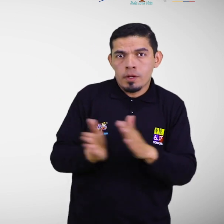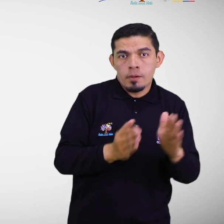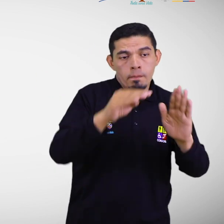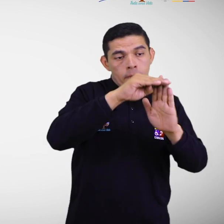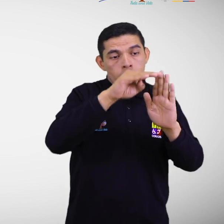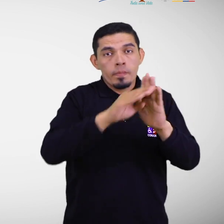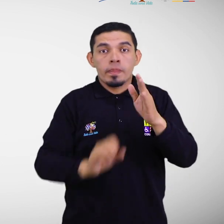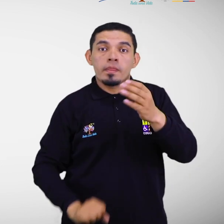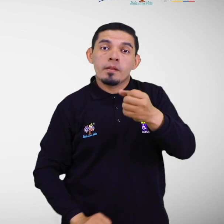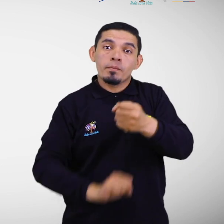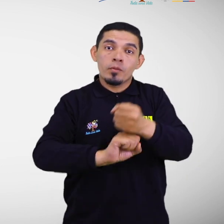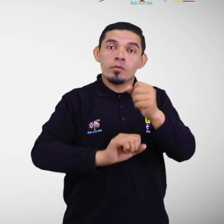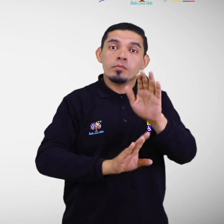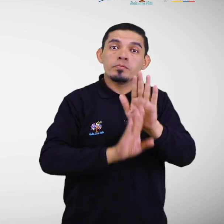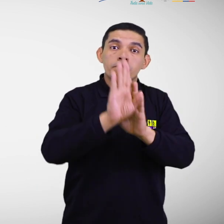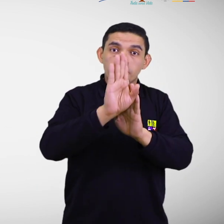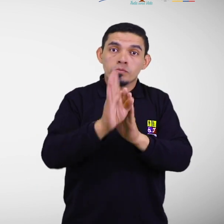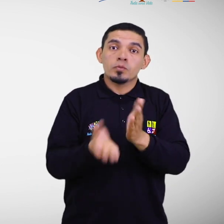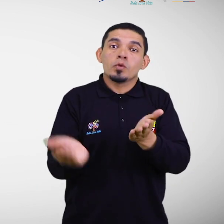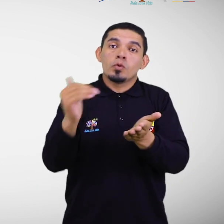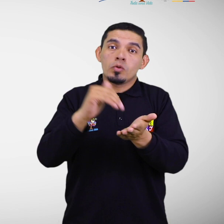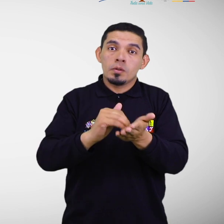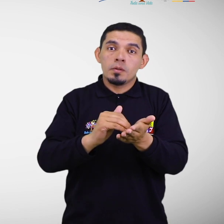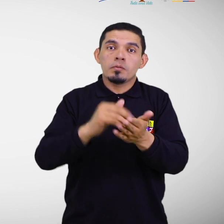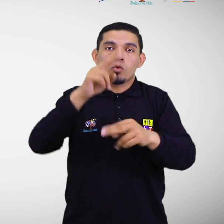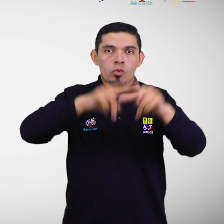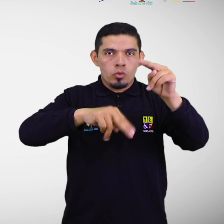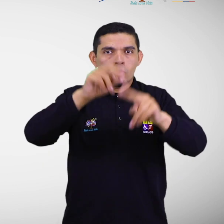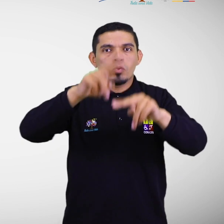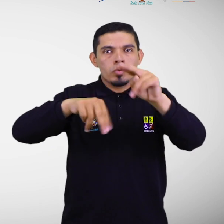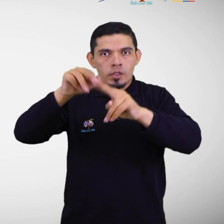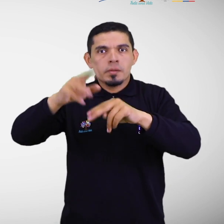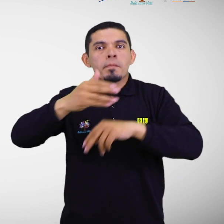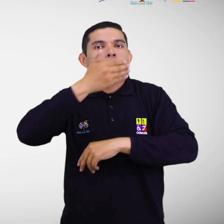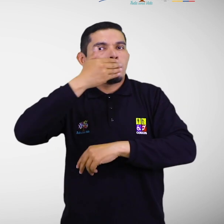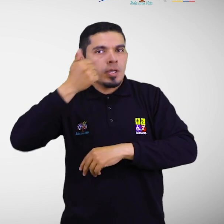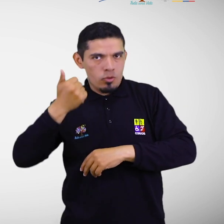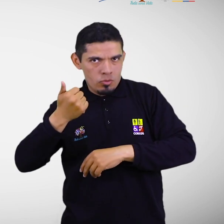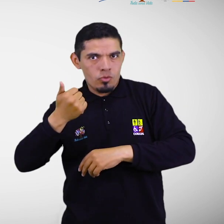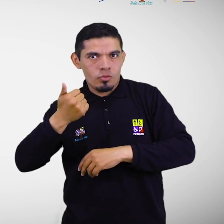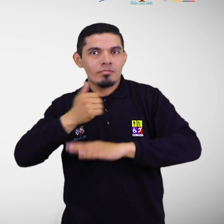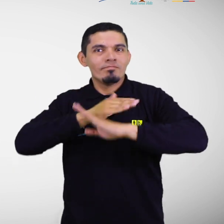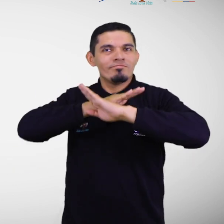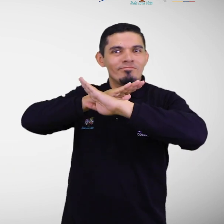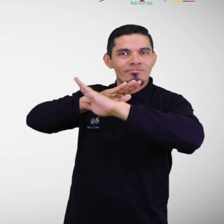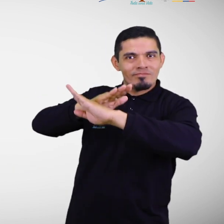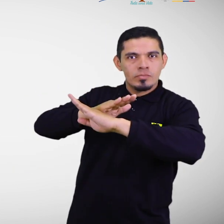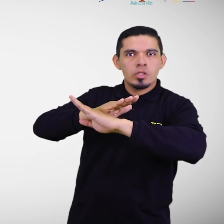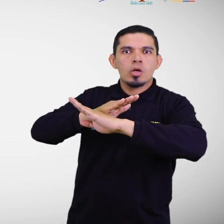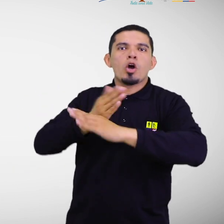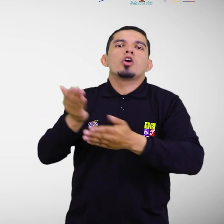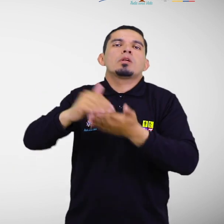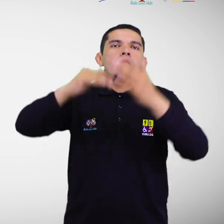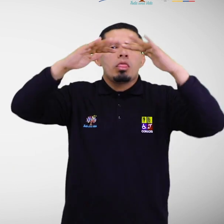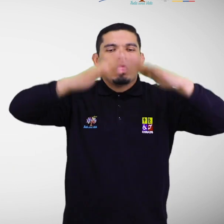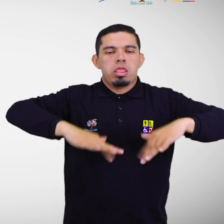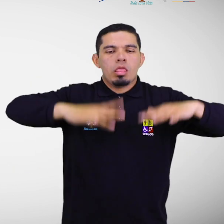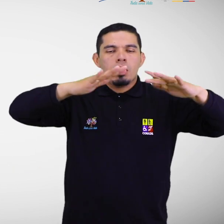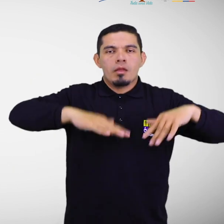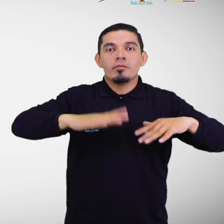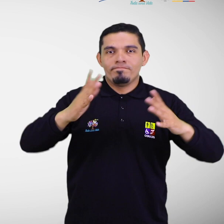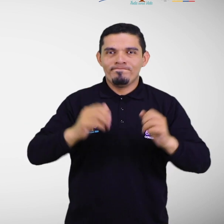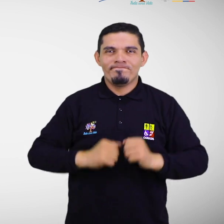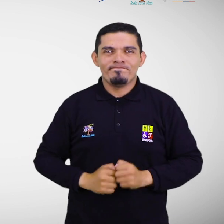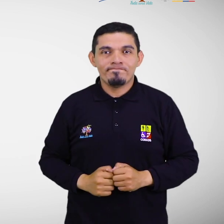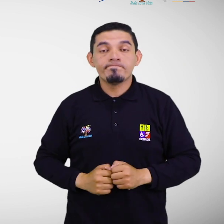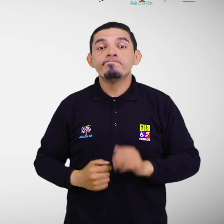del desarrollo sostenible y de reconstruir mejor. Con el fin de evitar o reducir el riesgo de desastres en el futuro, Naciones